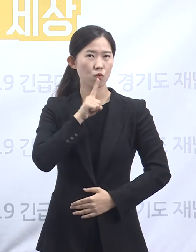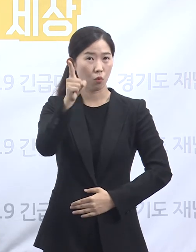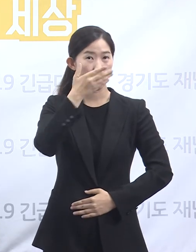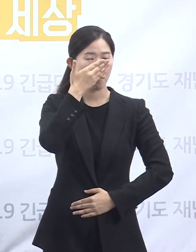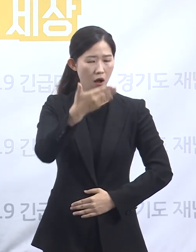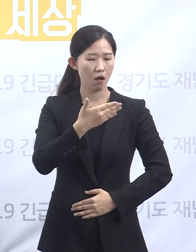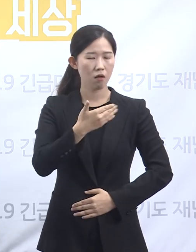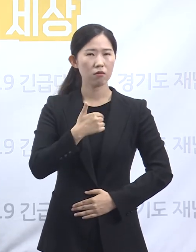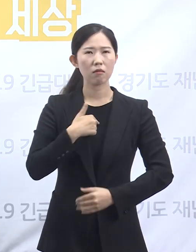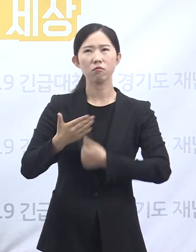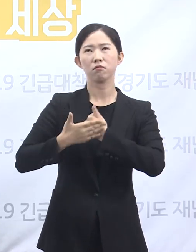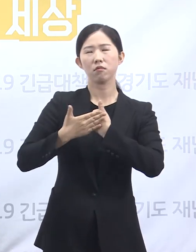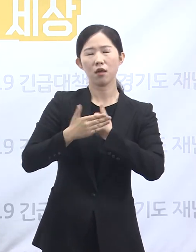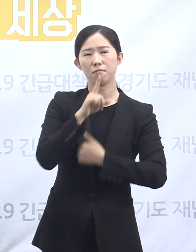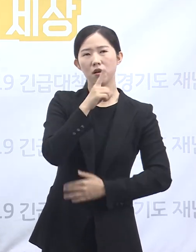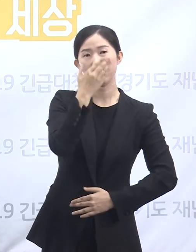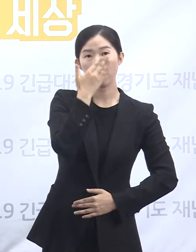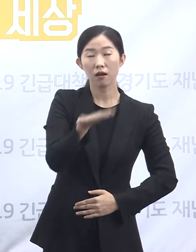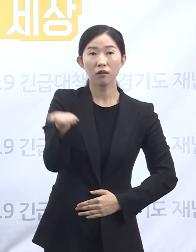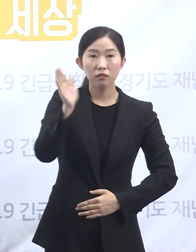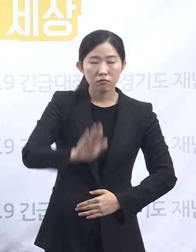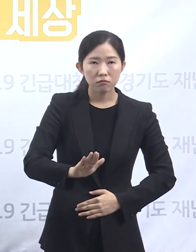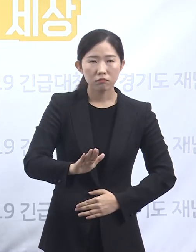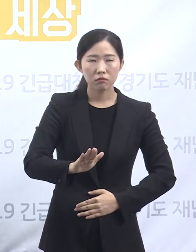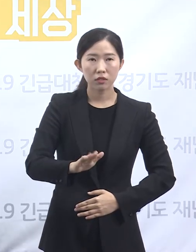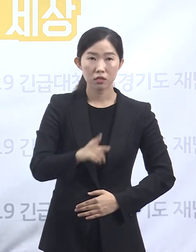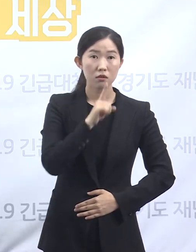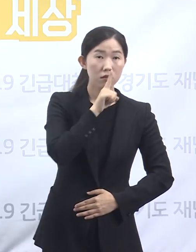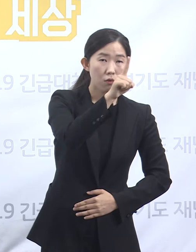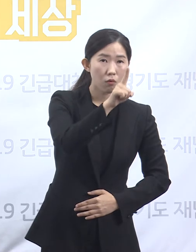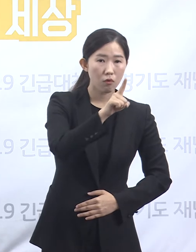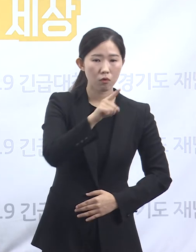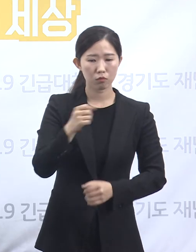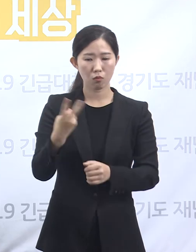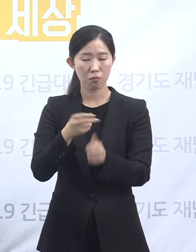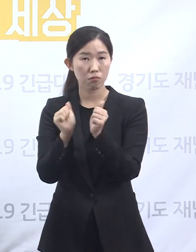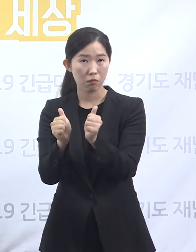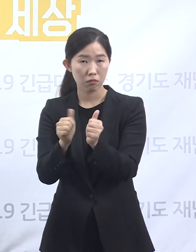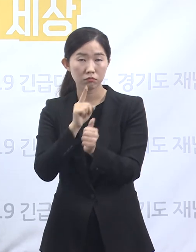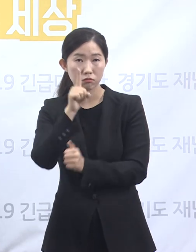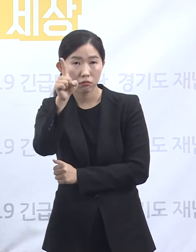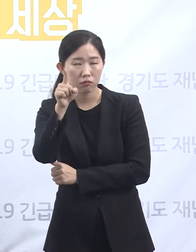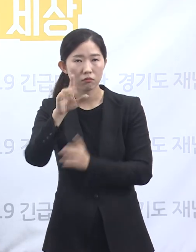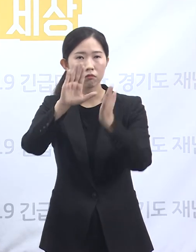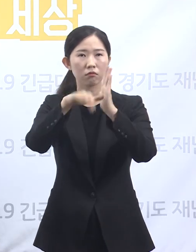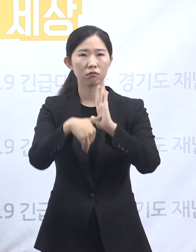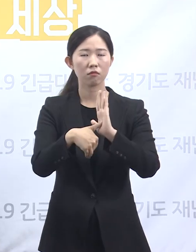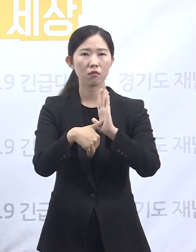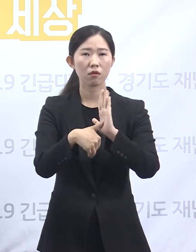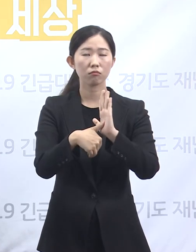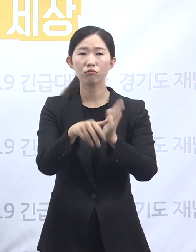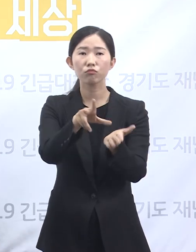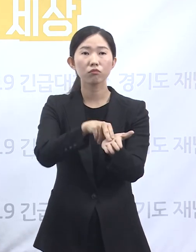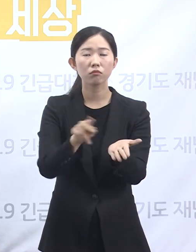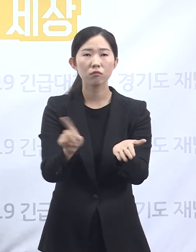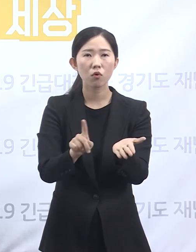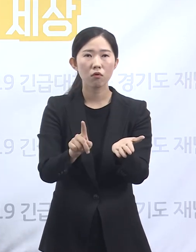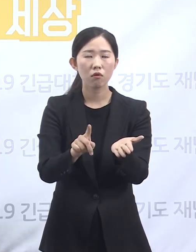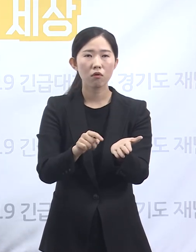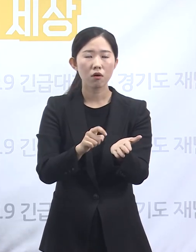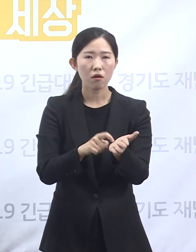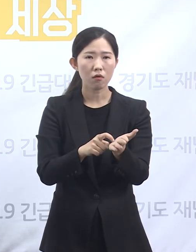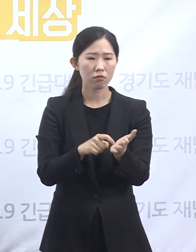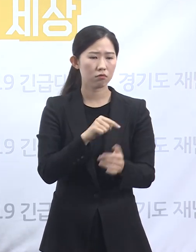받을 수는 있겠지만 공정위에 신고하거나 법원에 소송을 제기하는 경우에 문제점은 감행계약